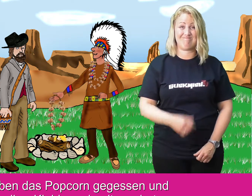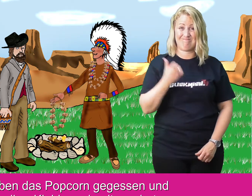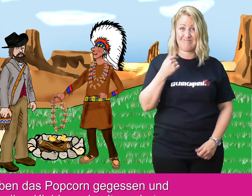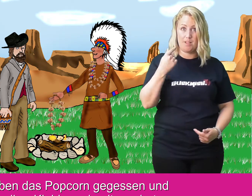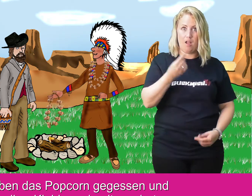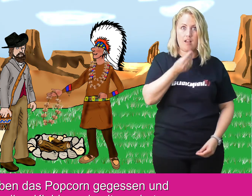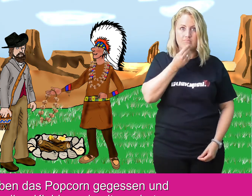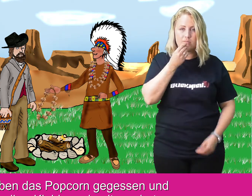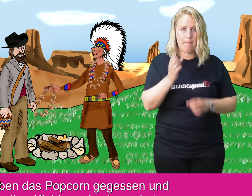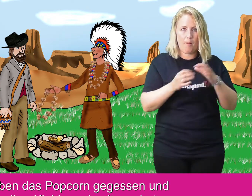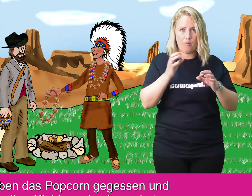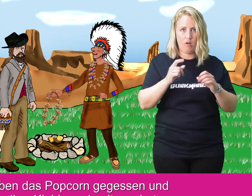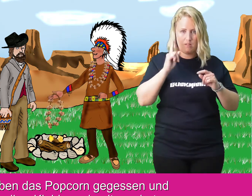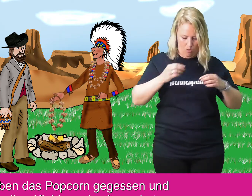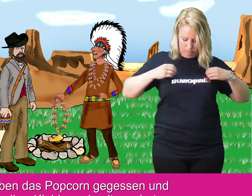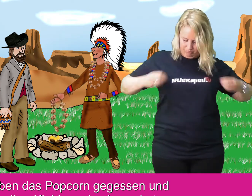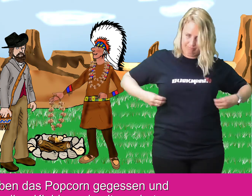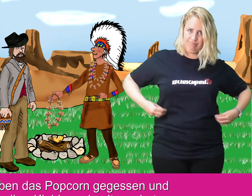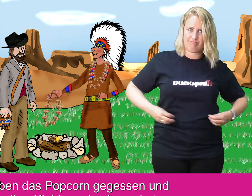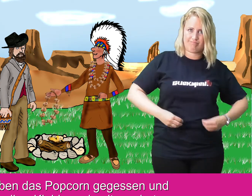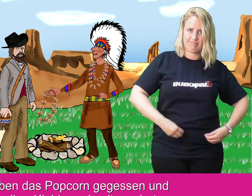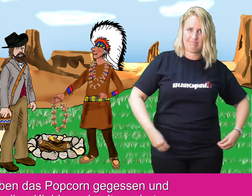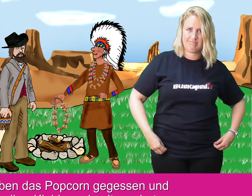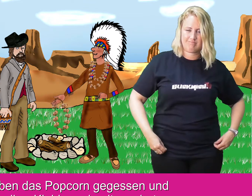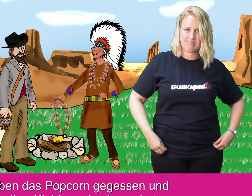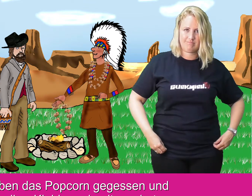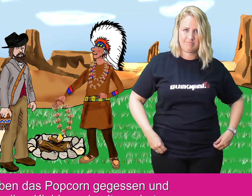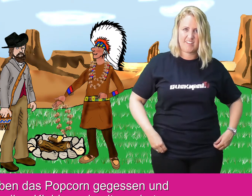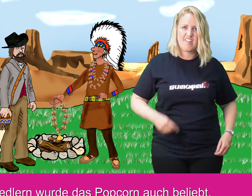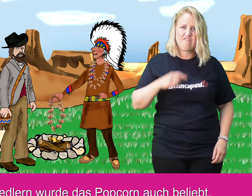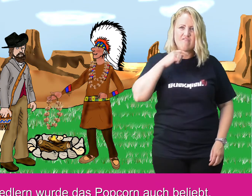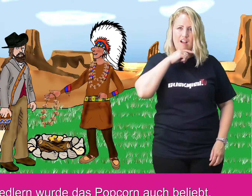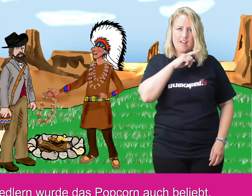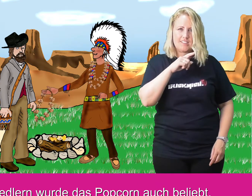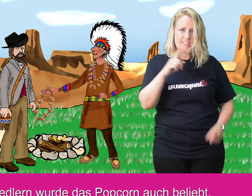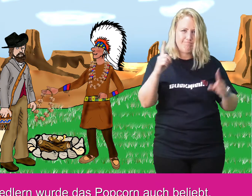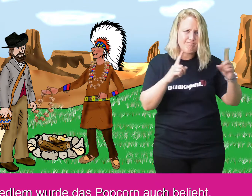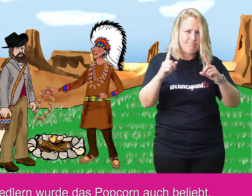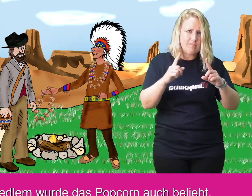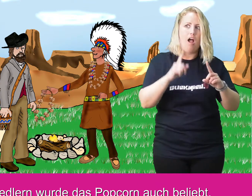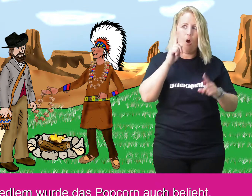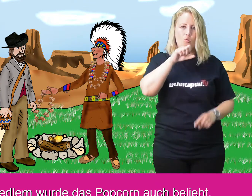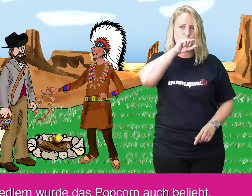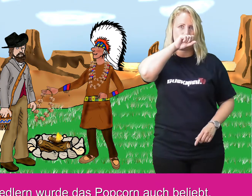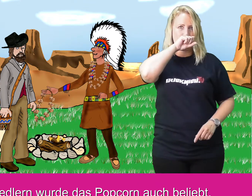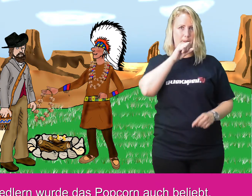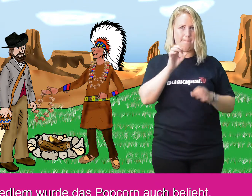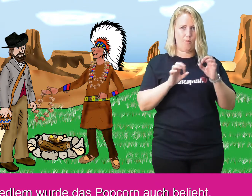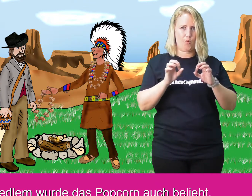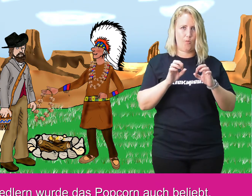Sie haben das Popcorn gegessen und sogar ihre Kleidung damit verziert. Und bei weißen Siedlern wurde das Popcorn auch